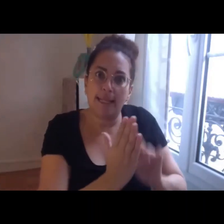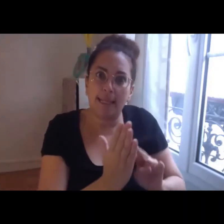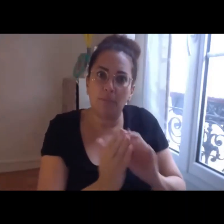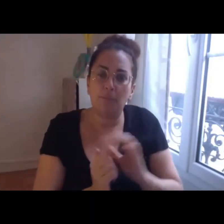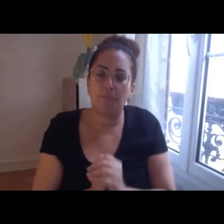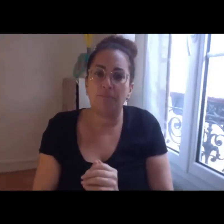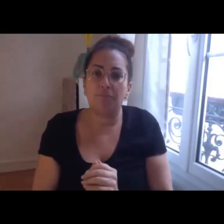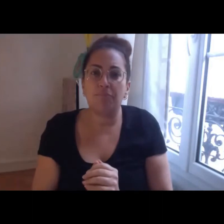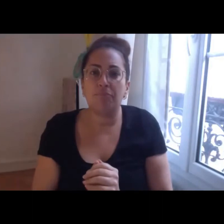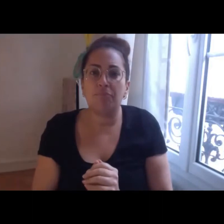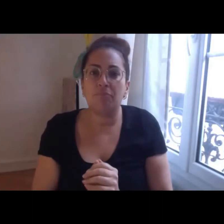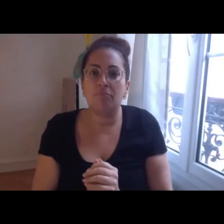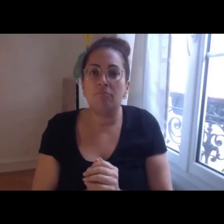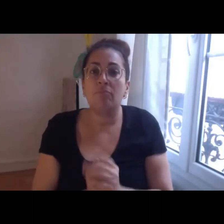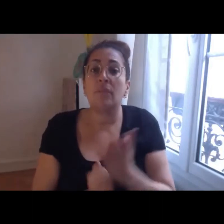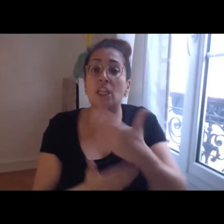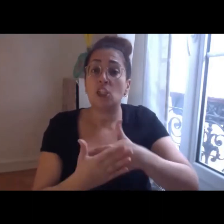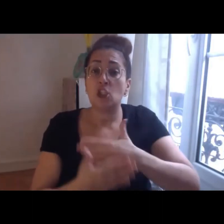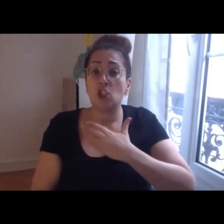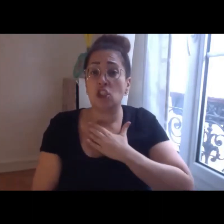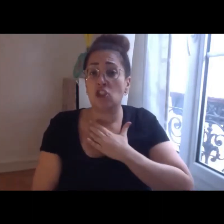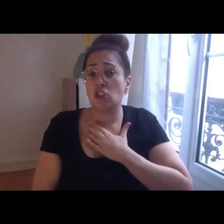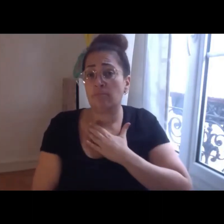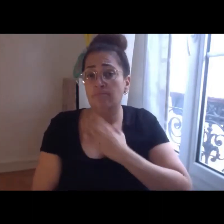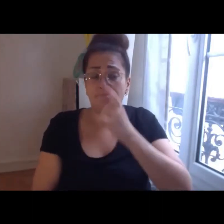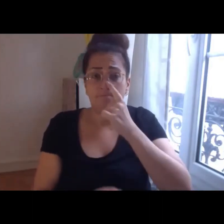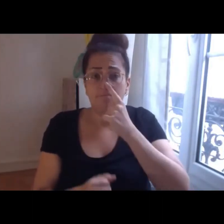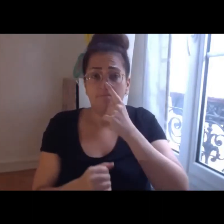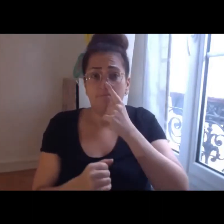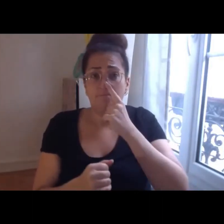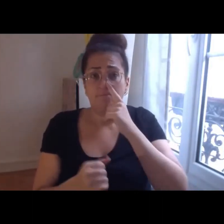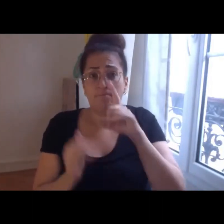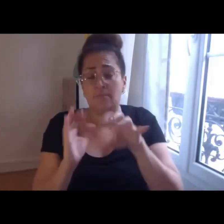pour nous est très important